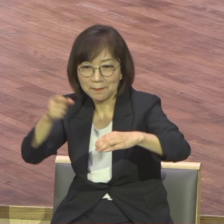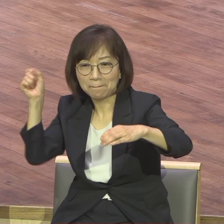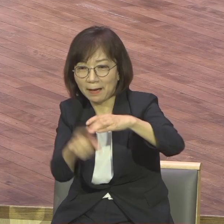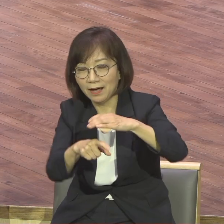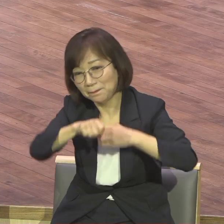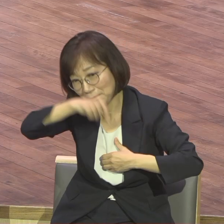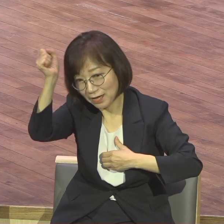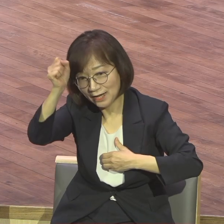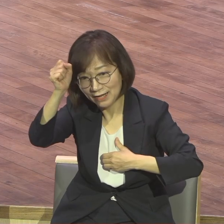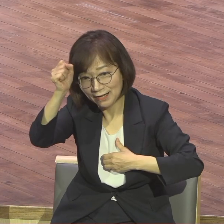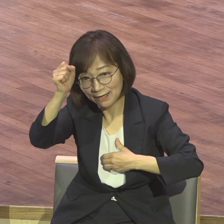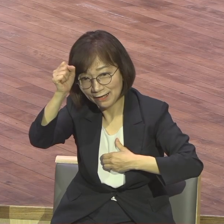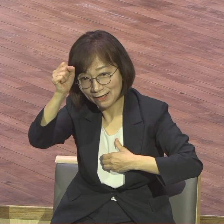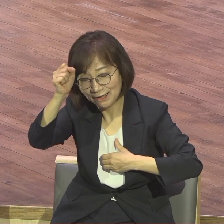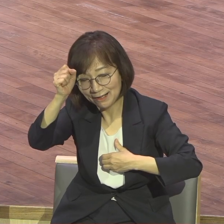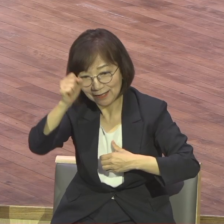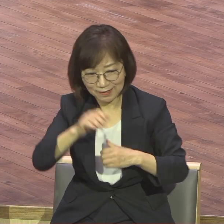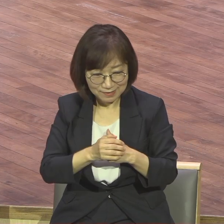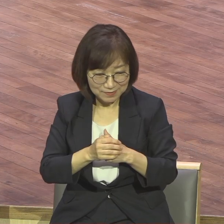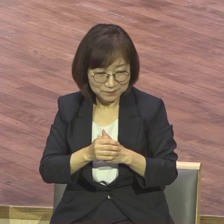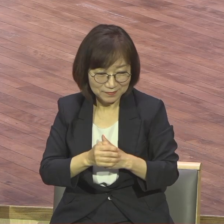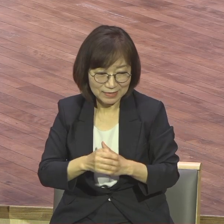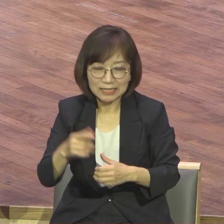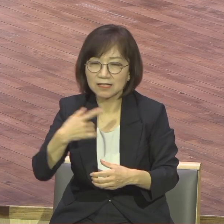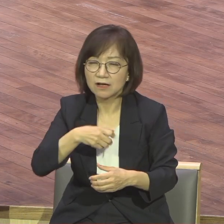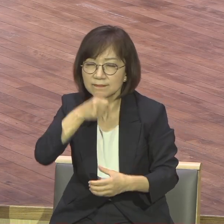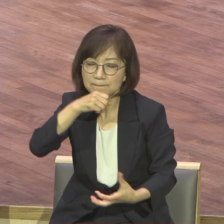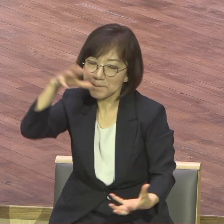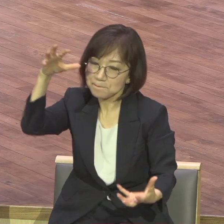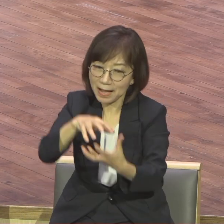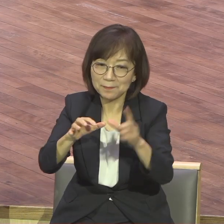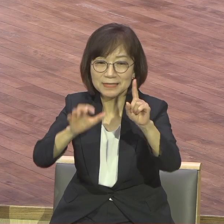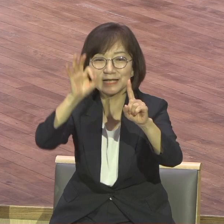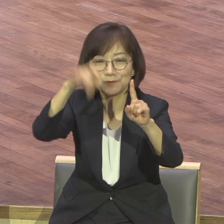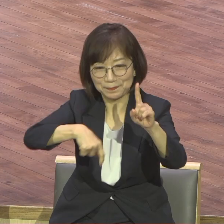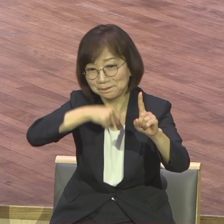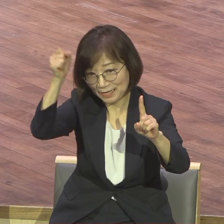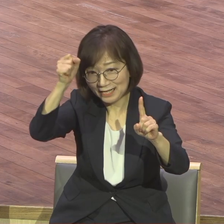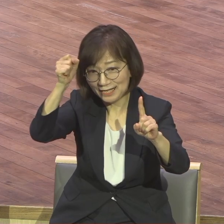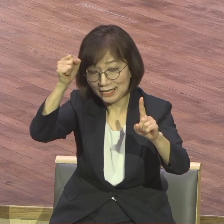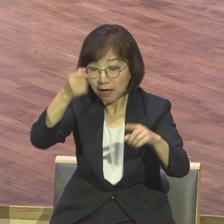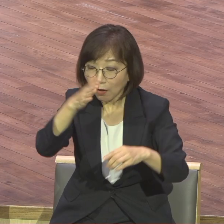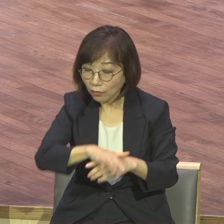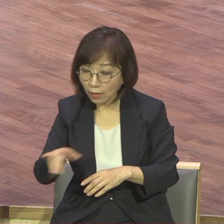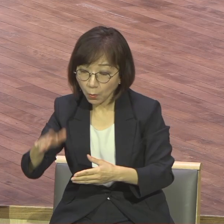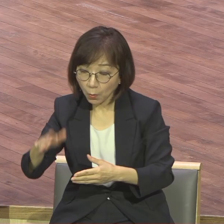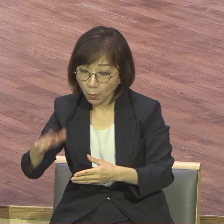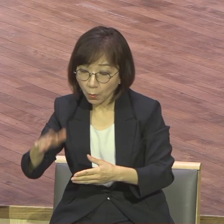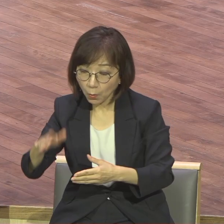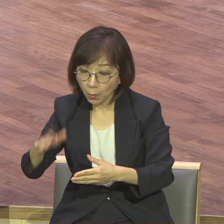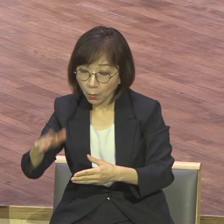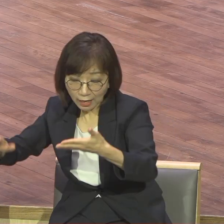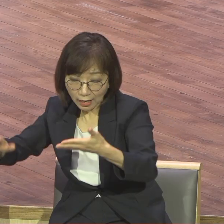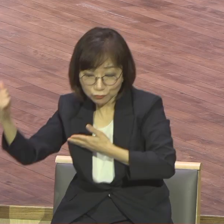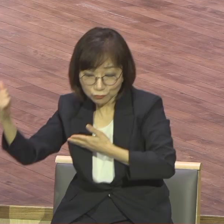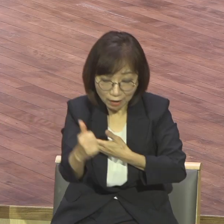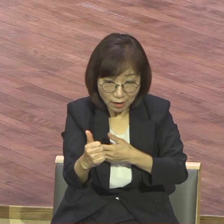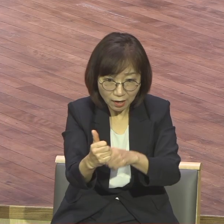넣었잖아요 결국 덕점왕이 올랐는데 사실 모우라 선수는요 원터치 패스를 하는 친구가 아니에요